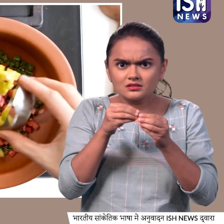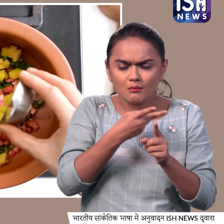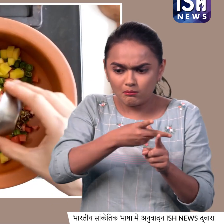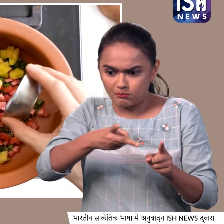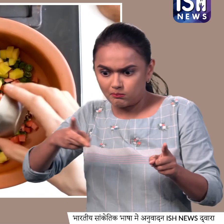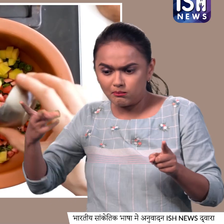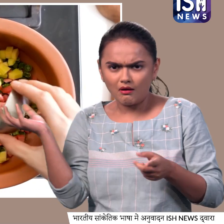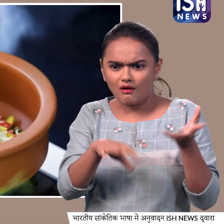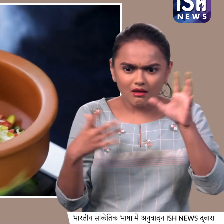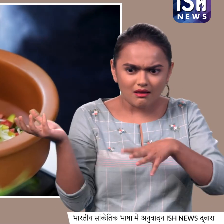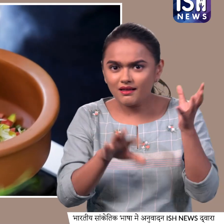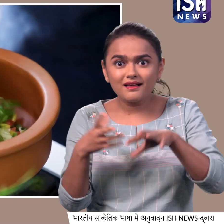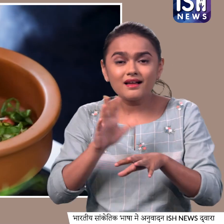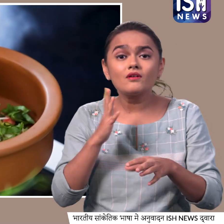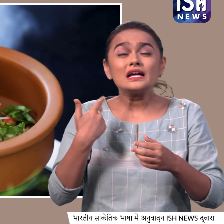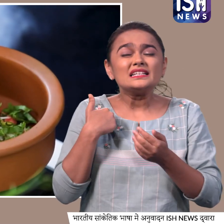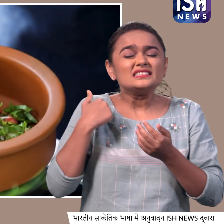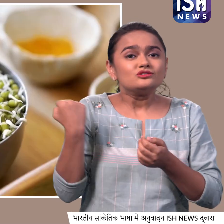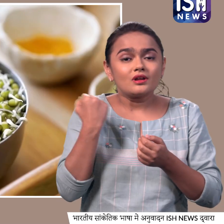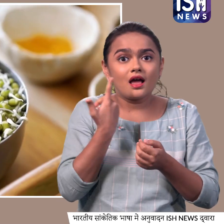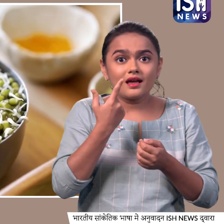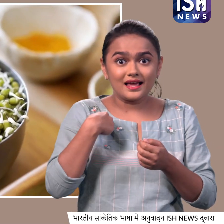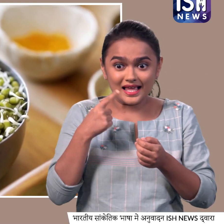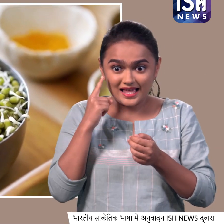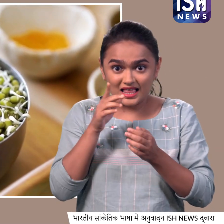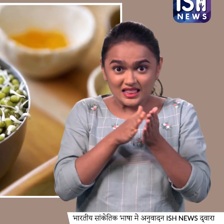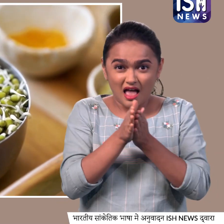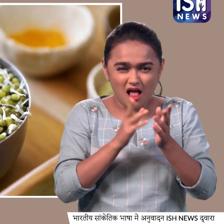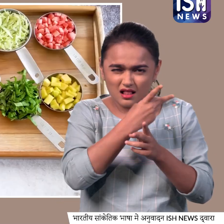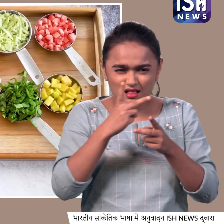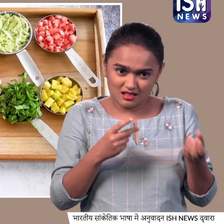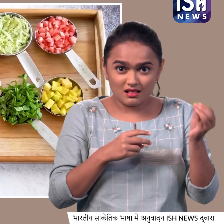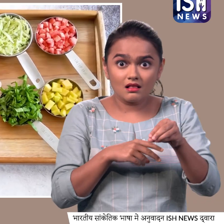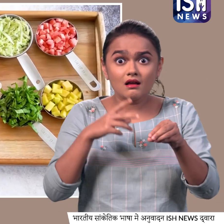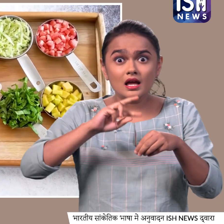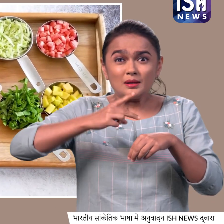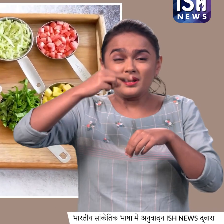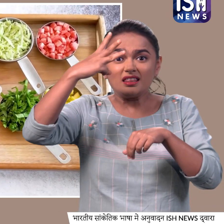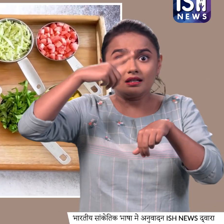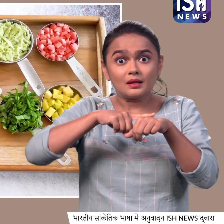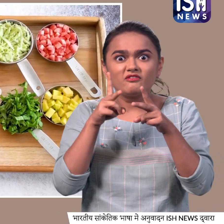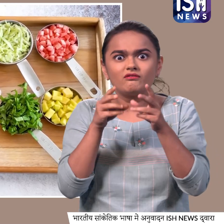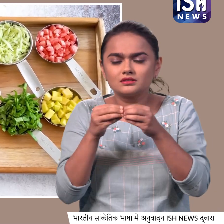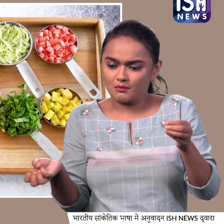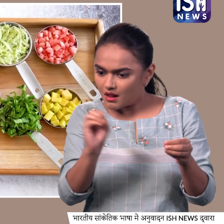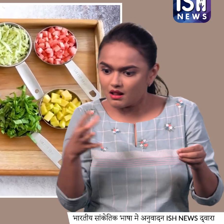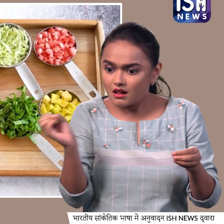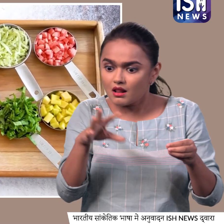सब्जिया डाल रहे हैं, हमारी कोशिश है कि जितनी डाल डाले, उससे तीन गुना जादा सब्जिया डाले, क्यों?